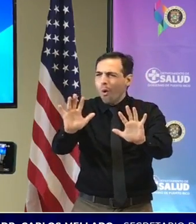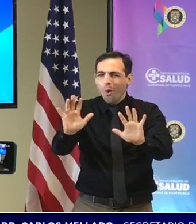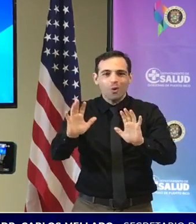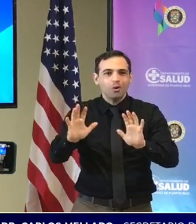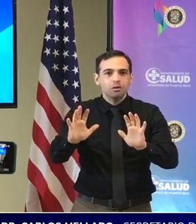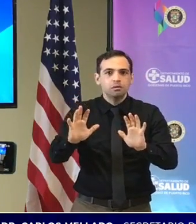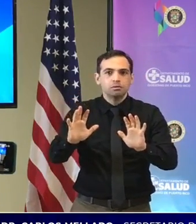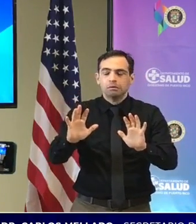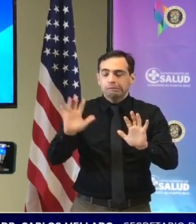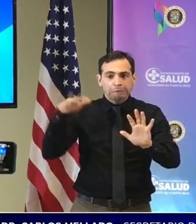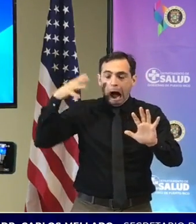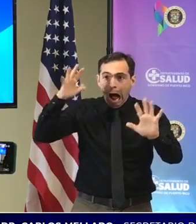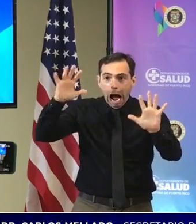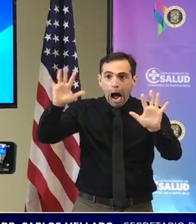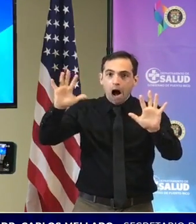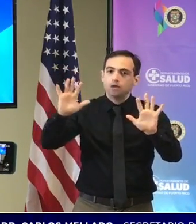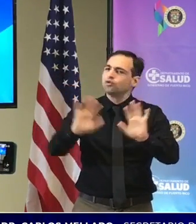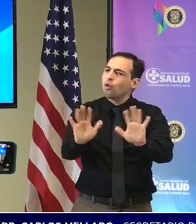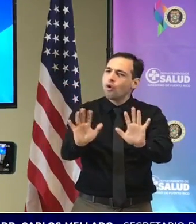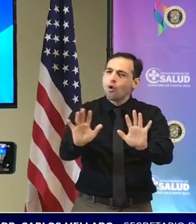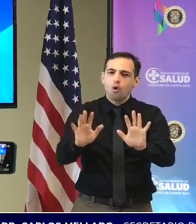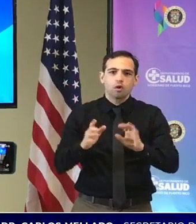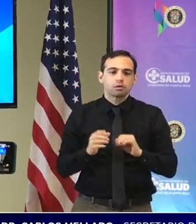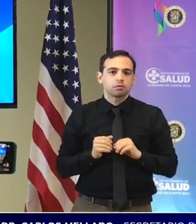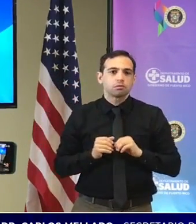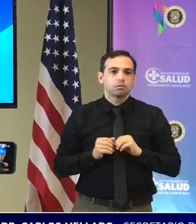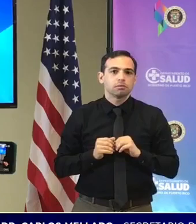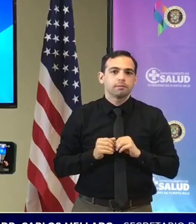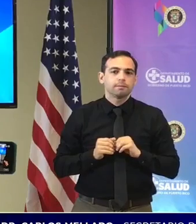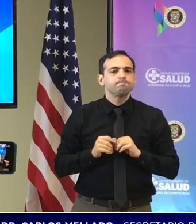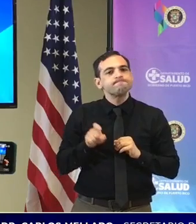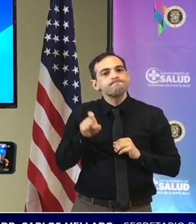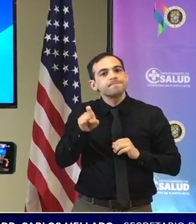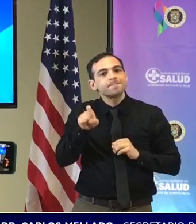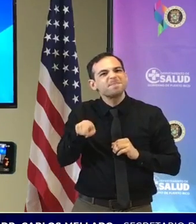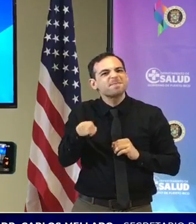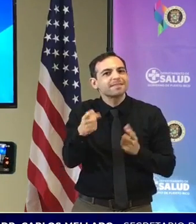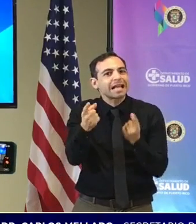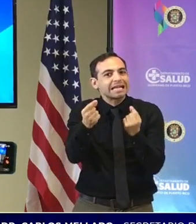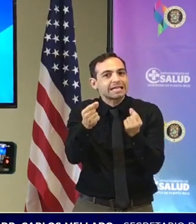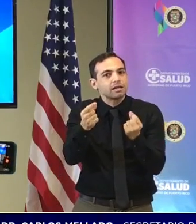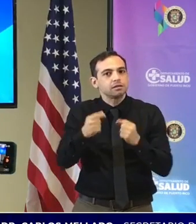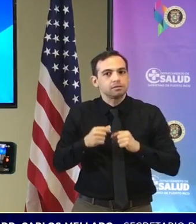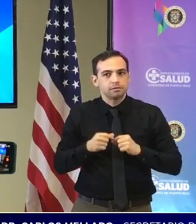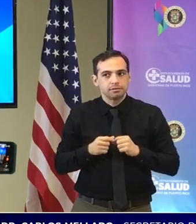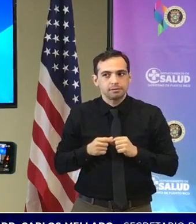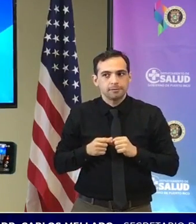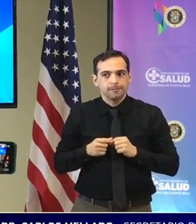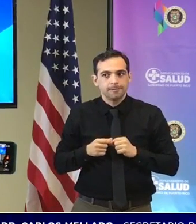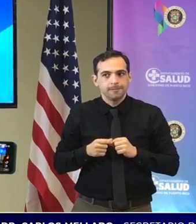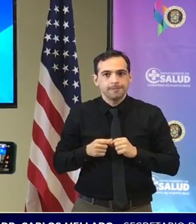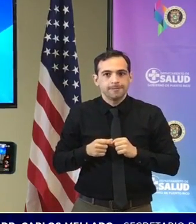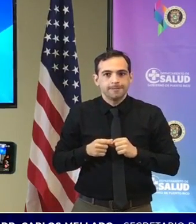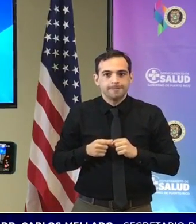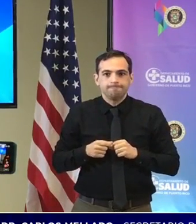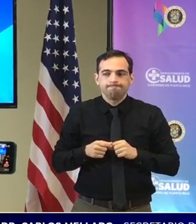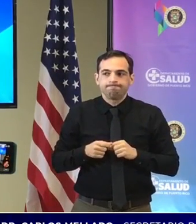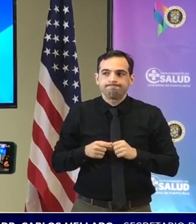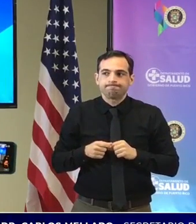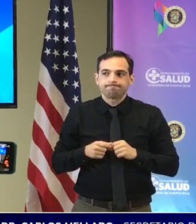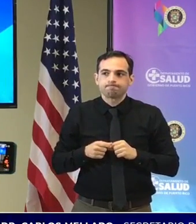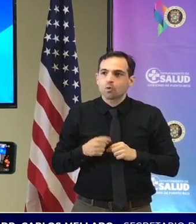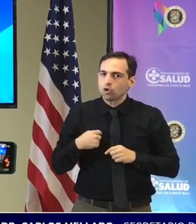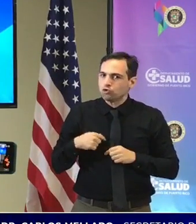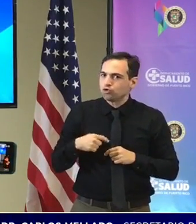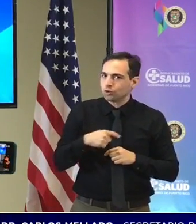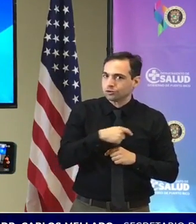locos ahora mismo lo que tenemos que es que no se nos olvide que nosotros podemos